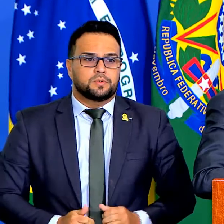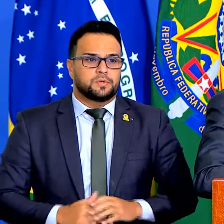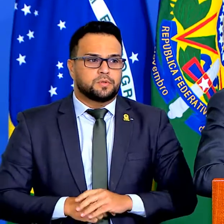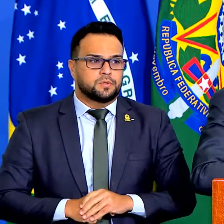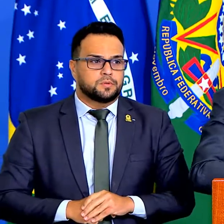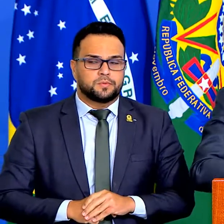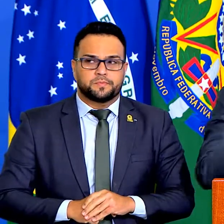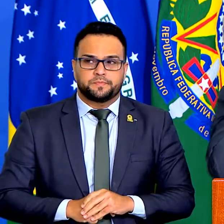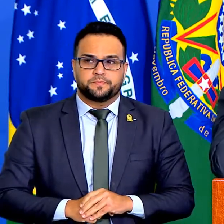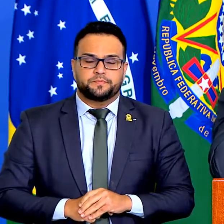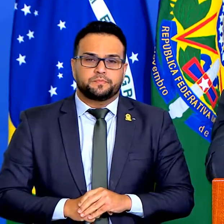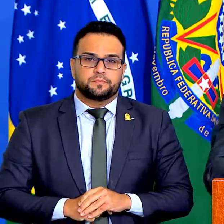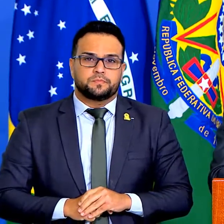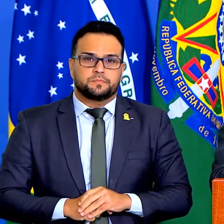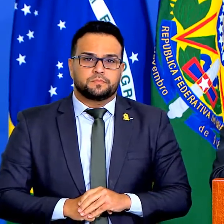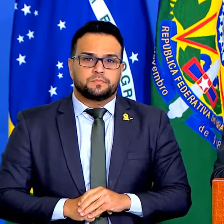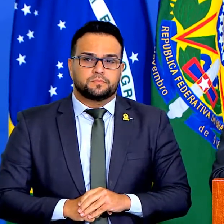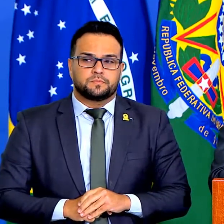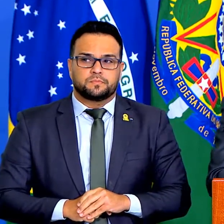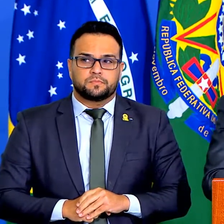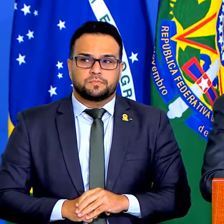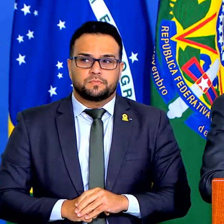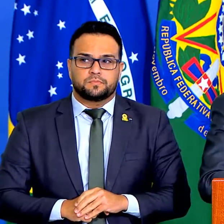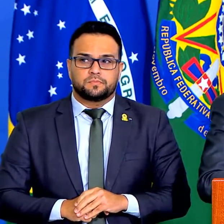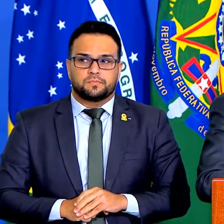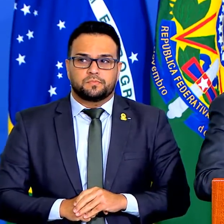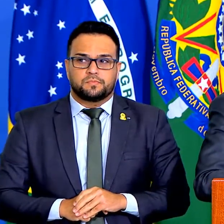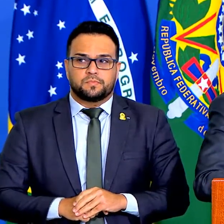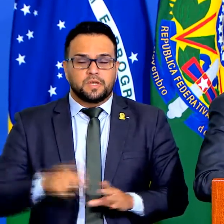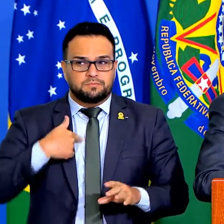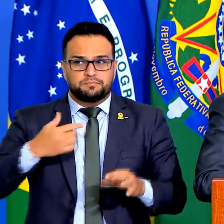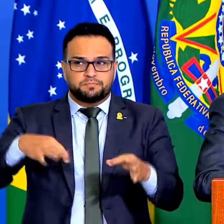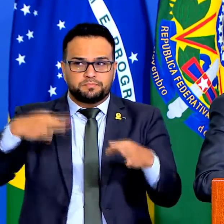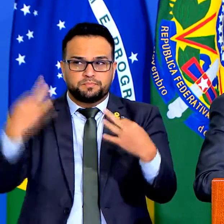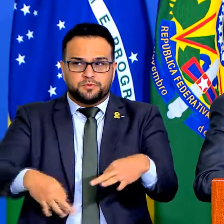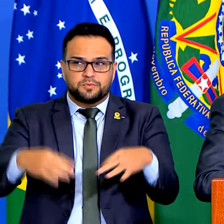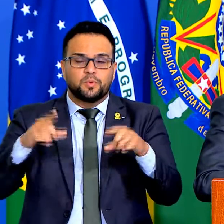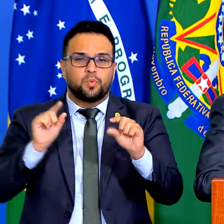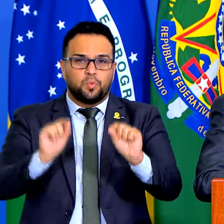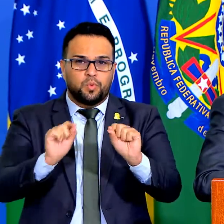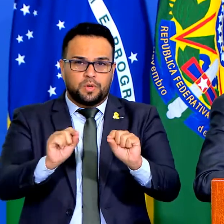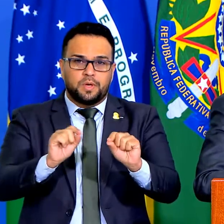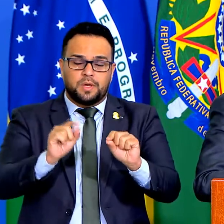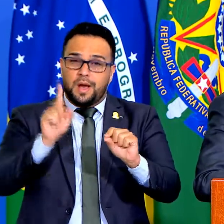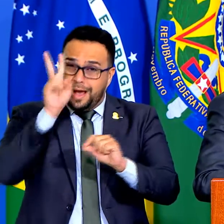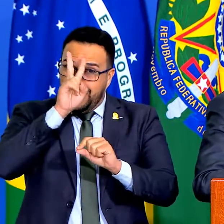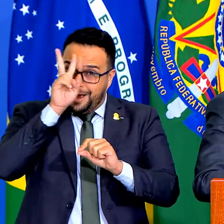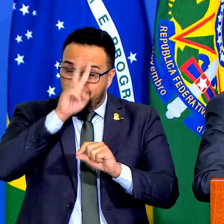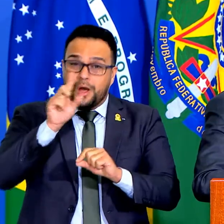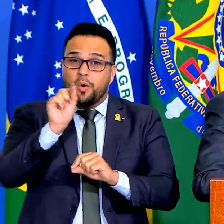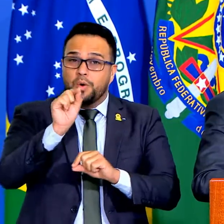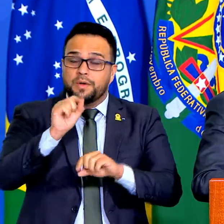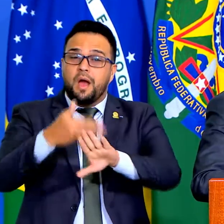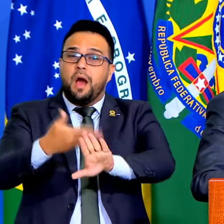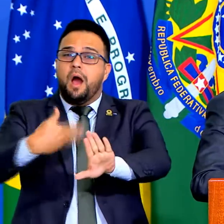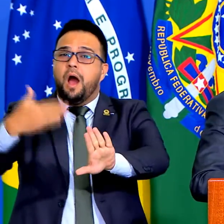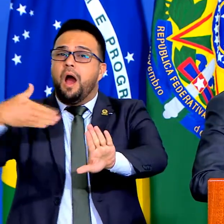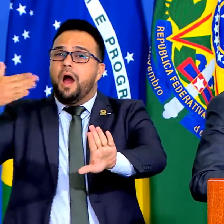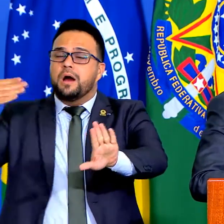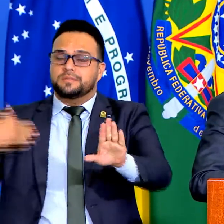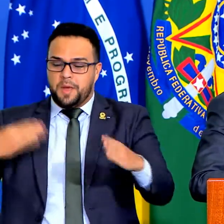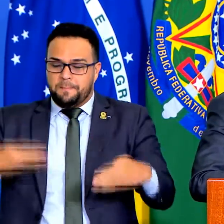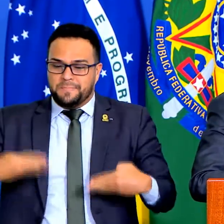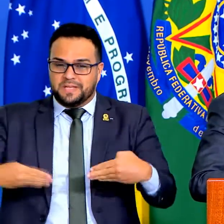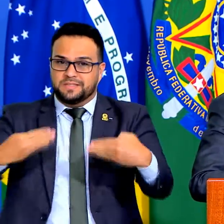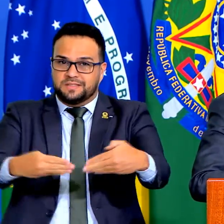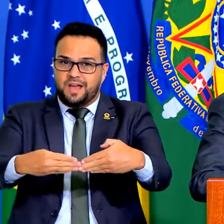Pode ser que não se lembre dele, mas com toda certeza, deve-se lembrar a quem pertencia no passado a esse